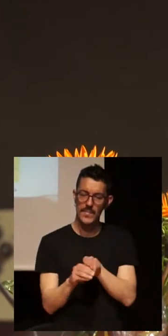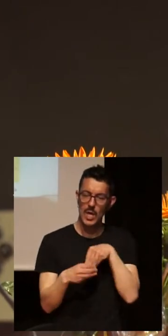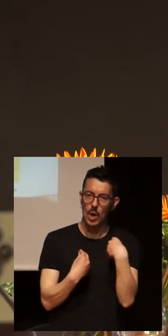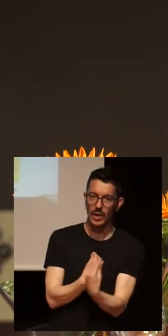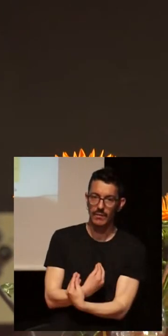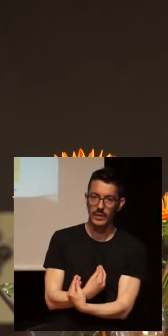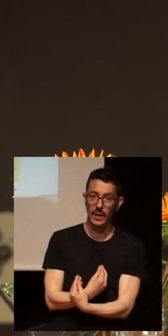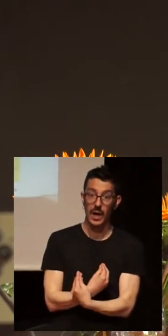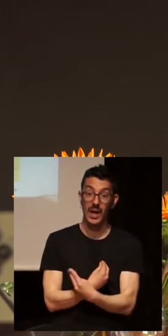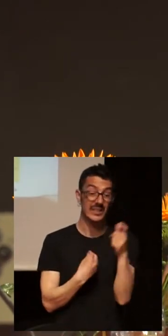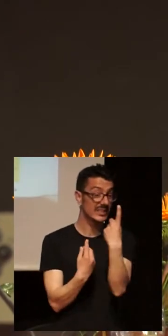a sí mismo.